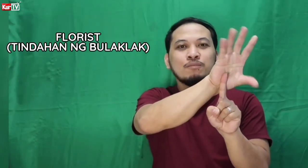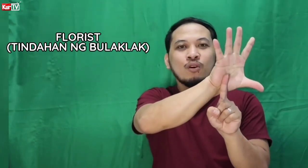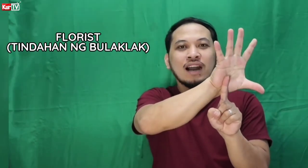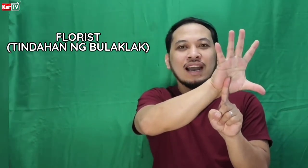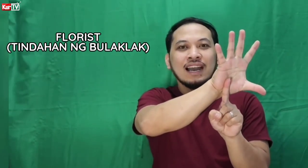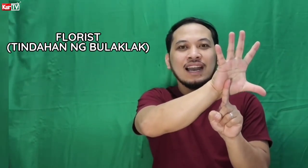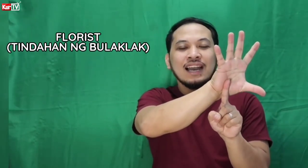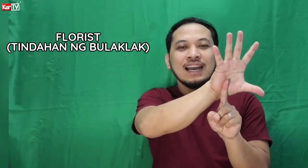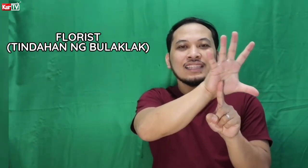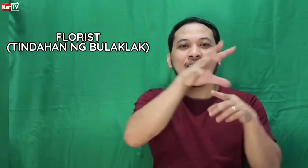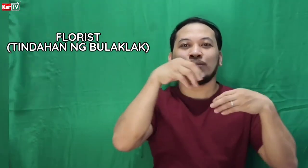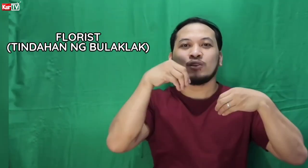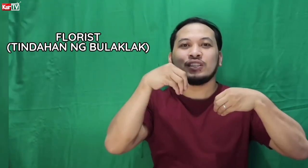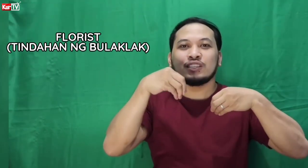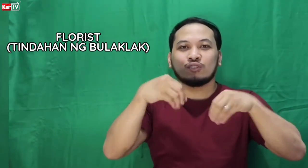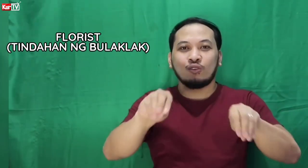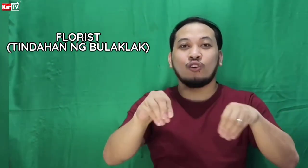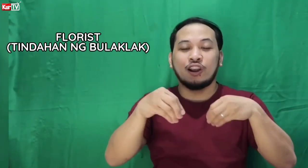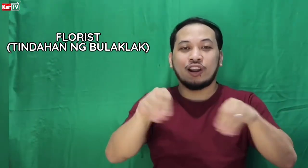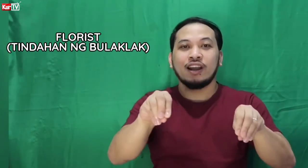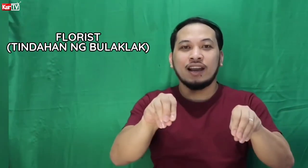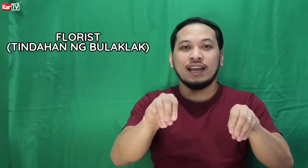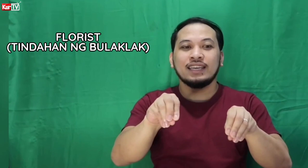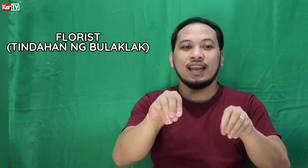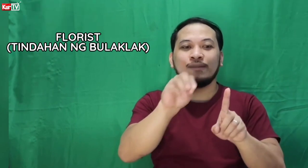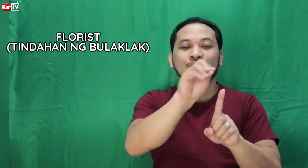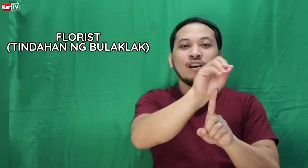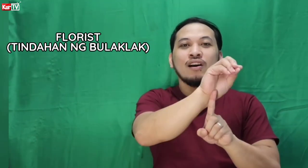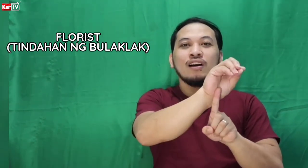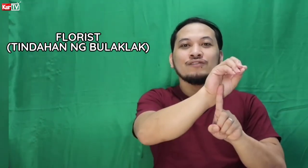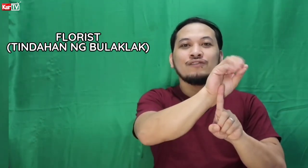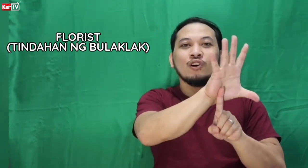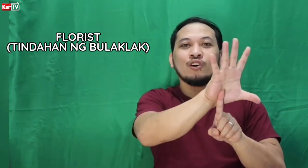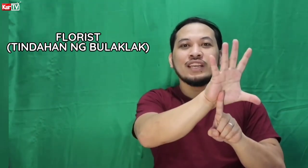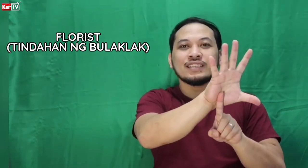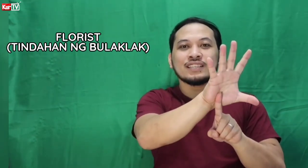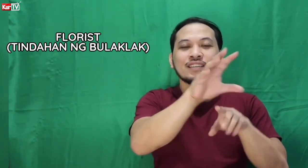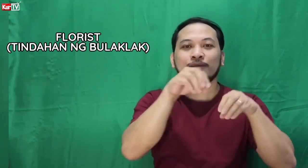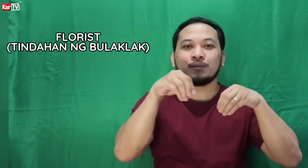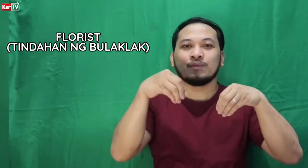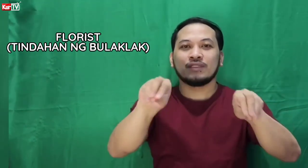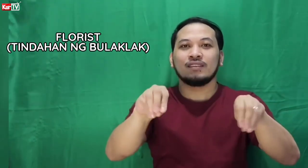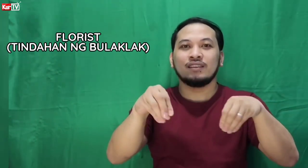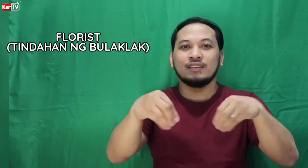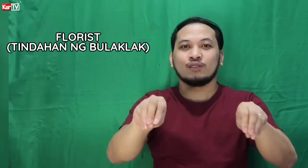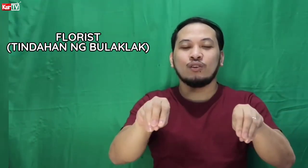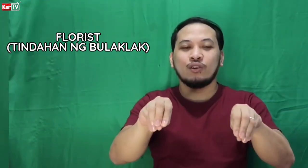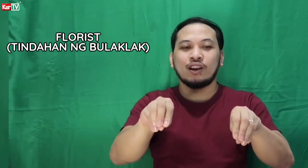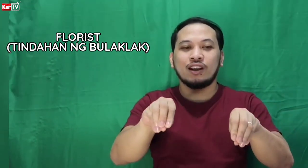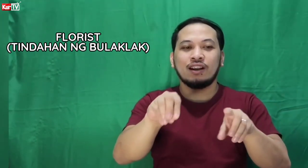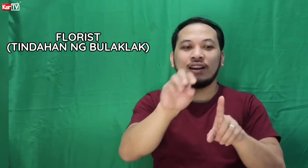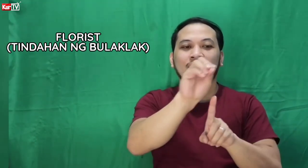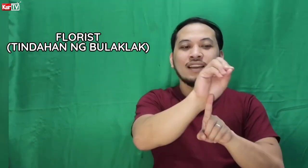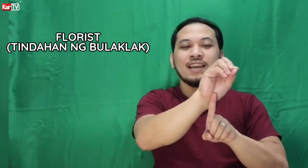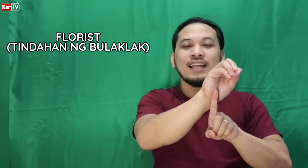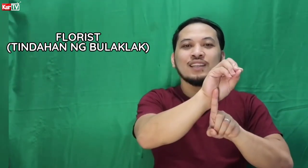buka. Tapos store. Ayan. Flores. Store. Ayan.